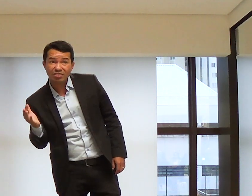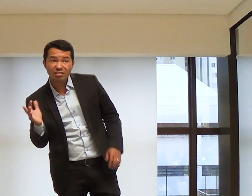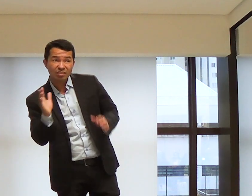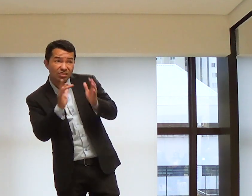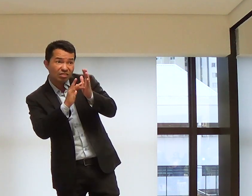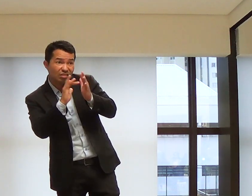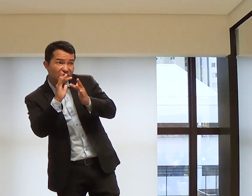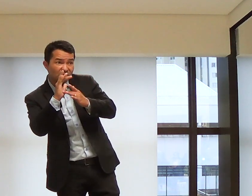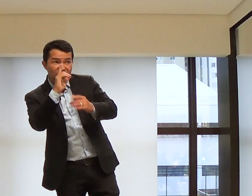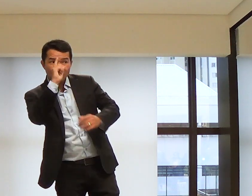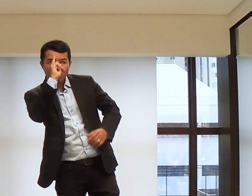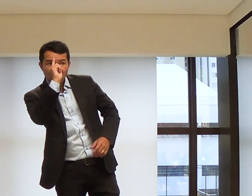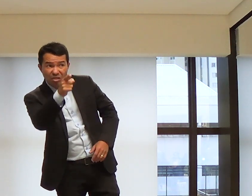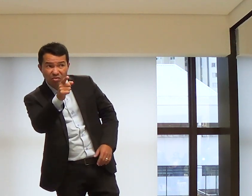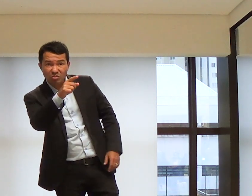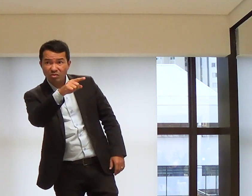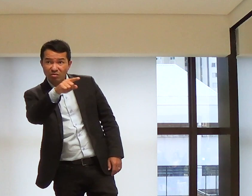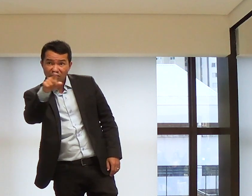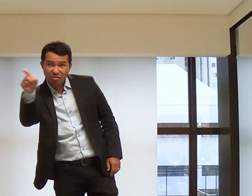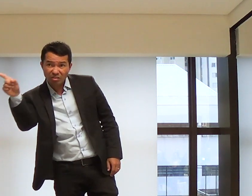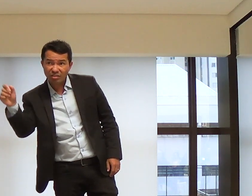Quantas vezes, Jesus já te mandou.